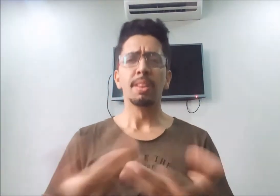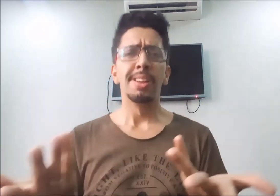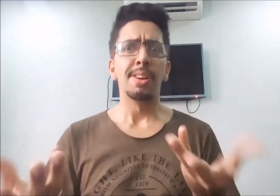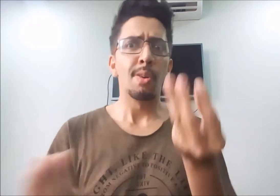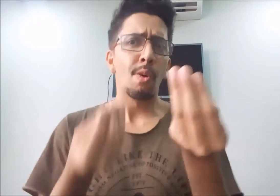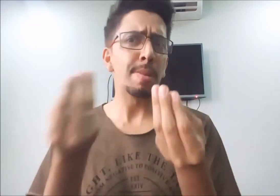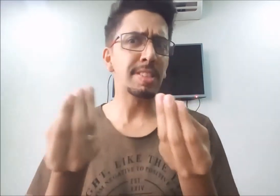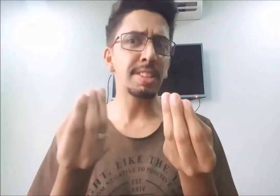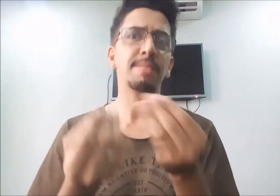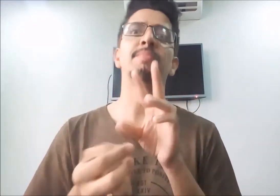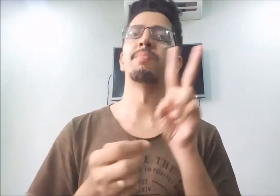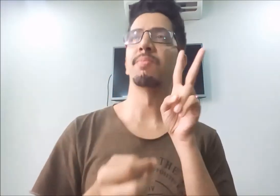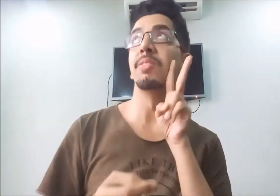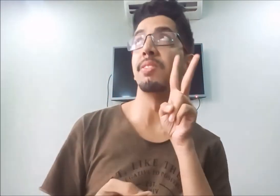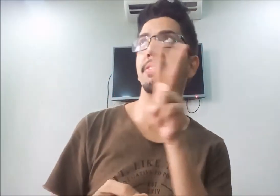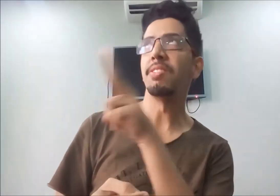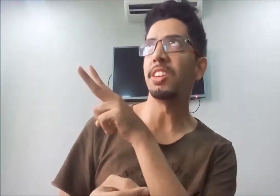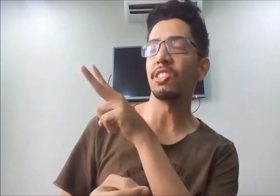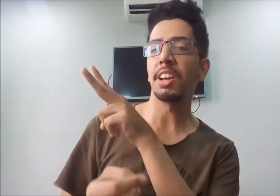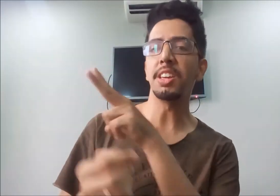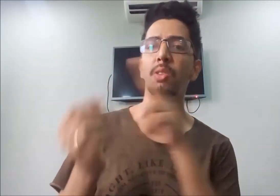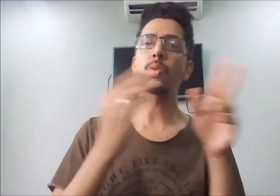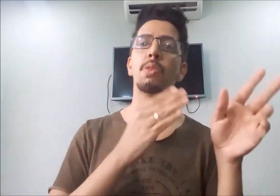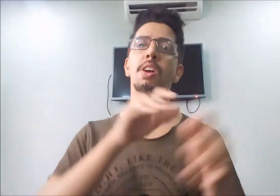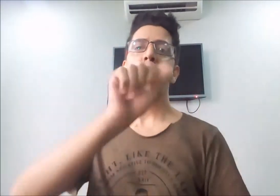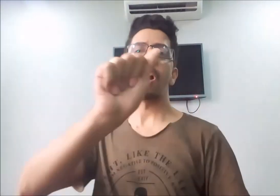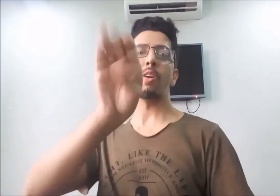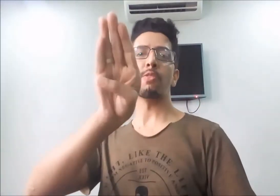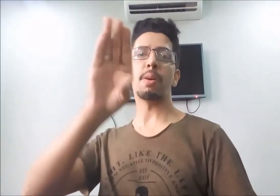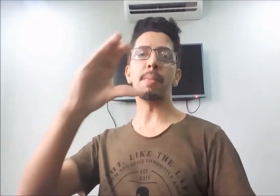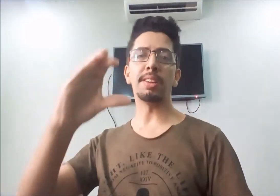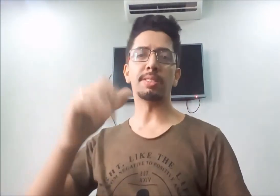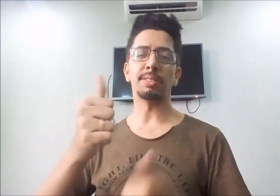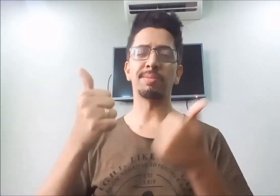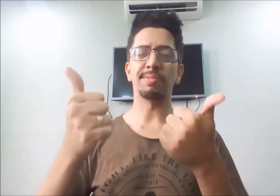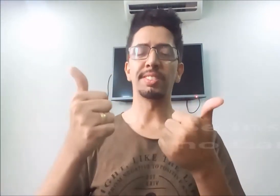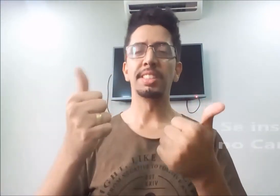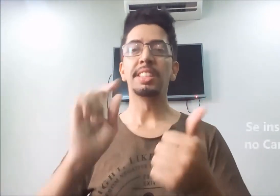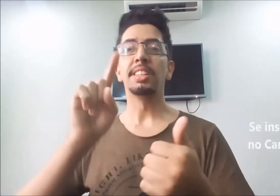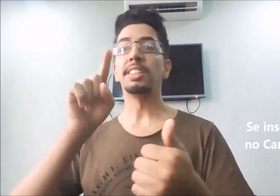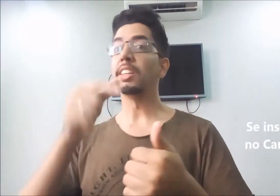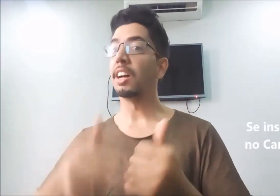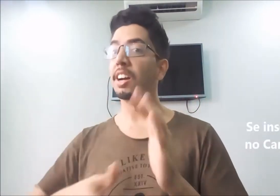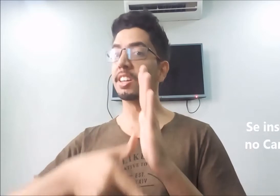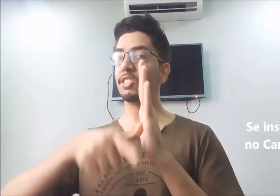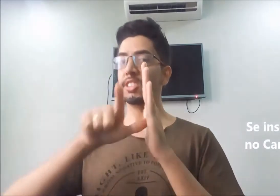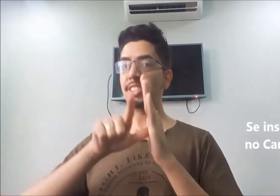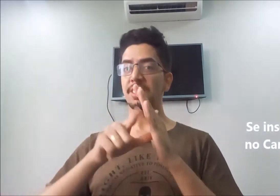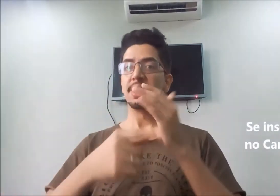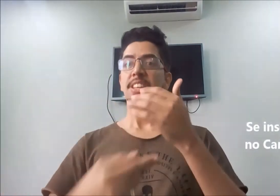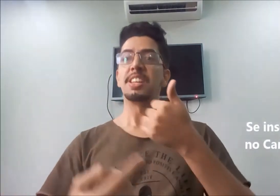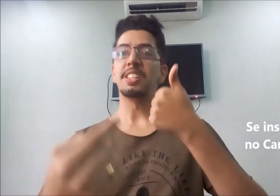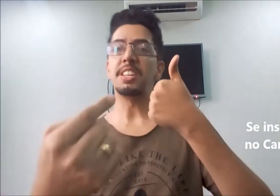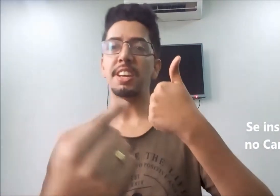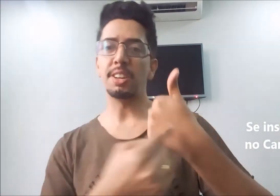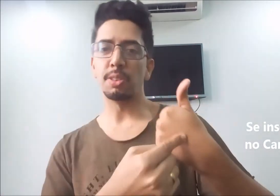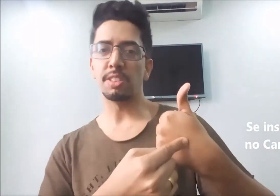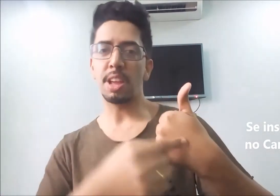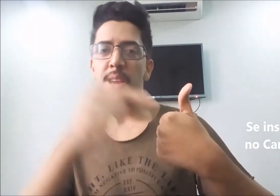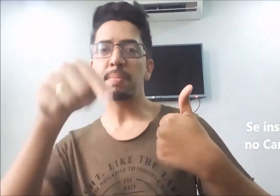Como assim? Veja aí o alfabeto. Antes, cliquem em gostei